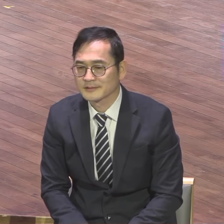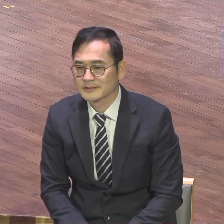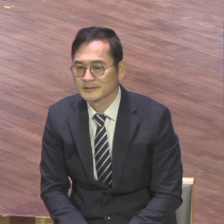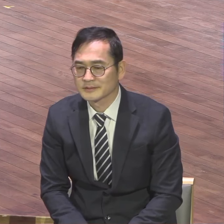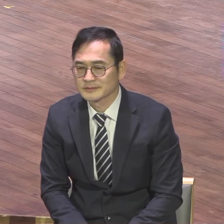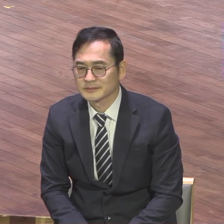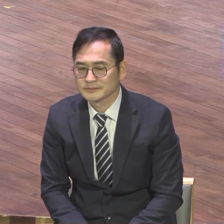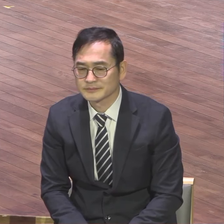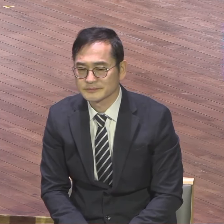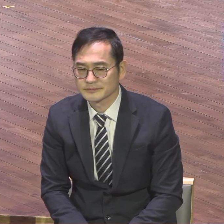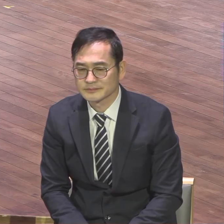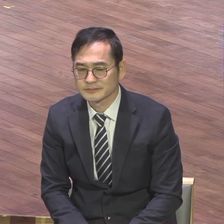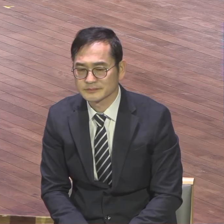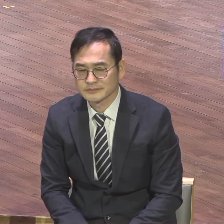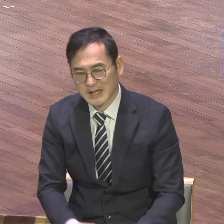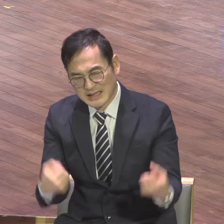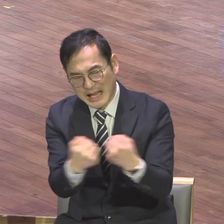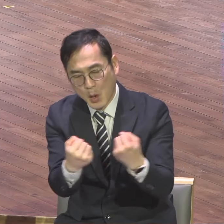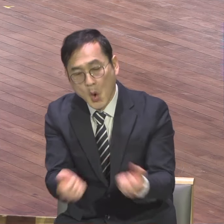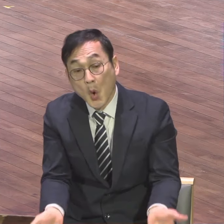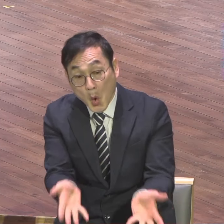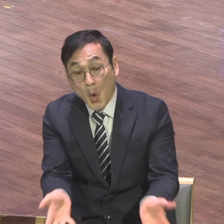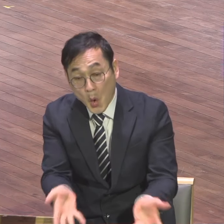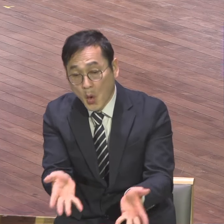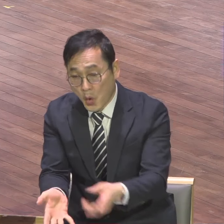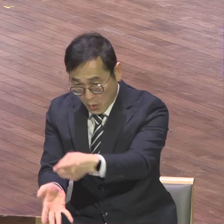그래서 사단은 온갖 장난을 다 칩니다.